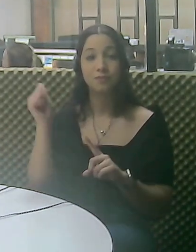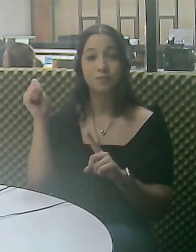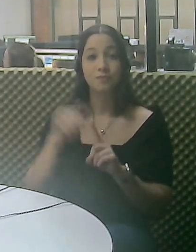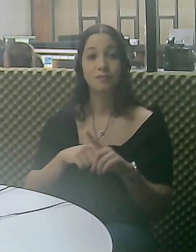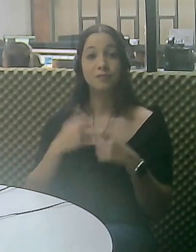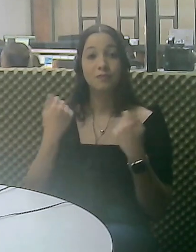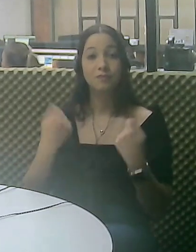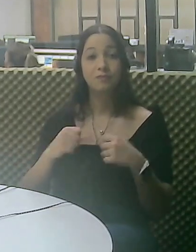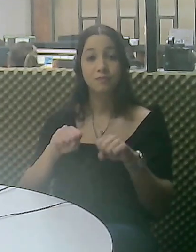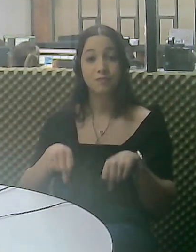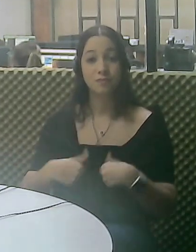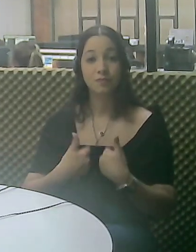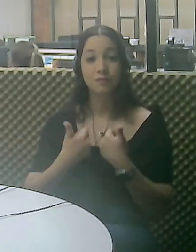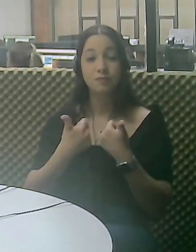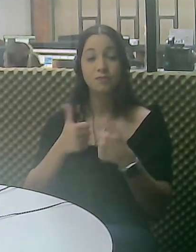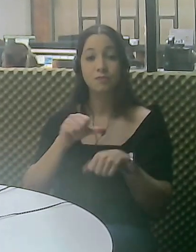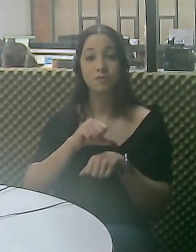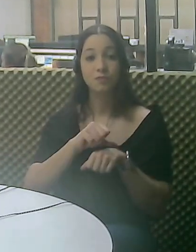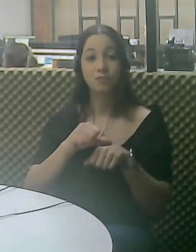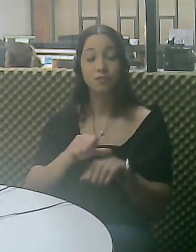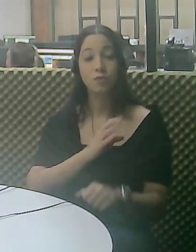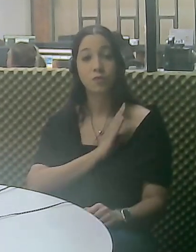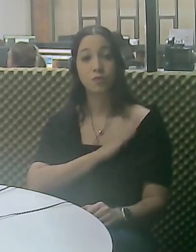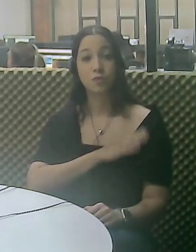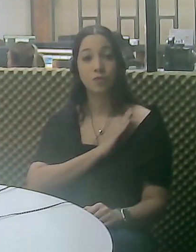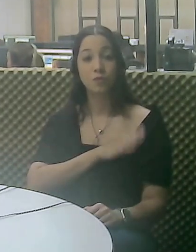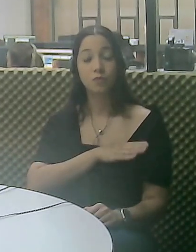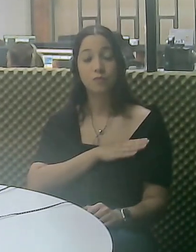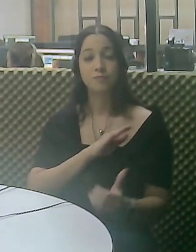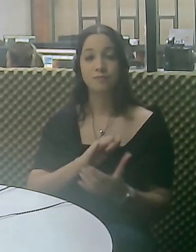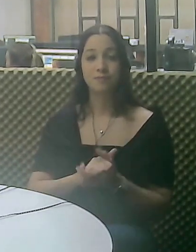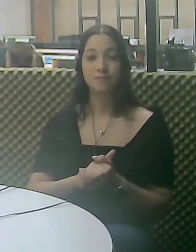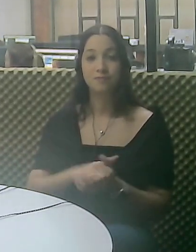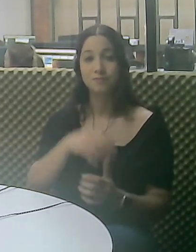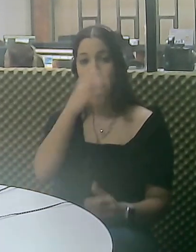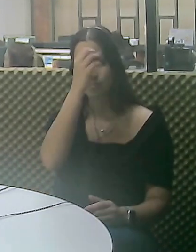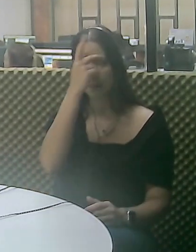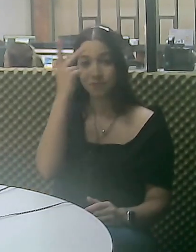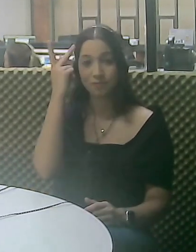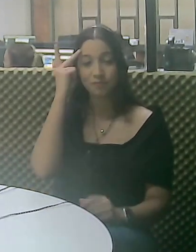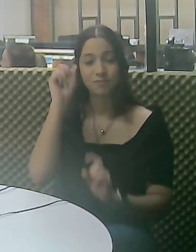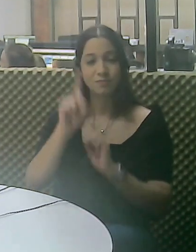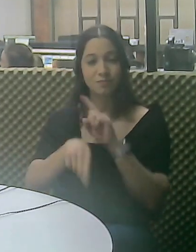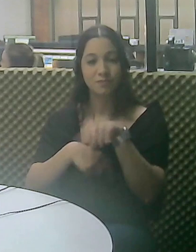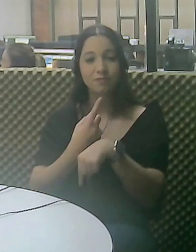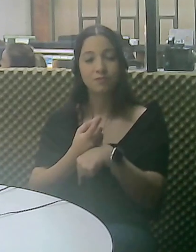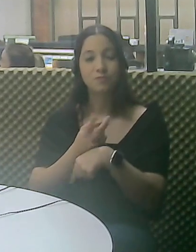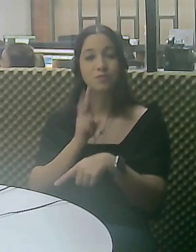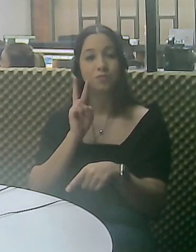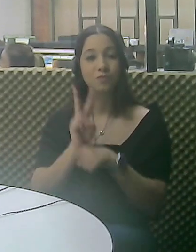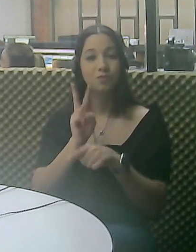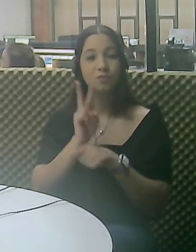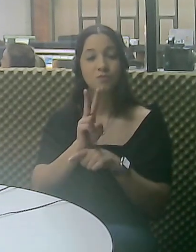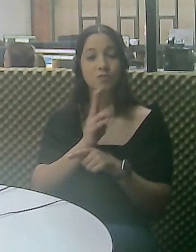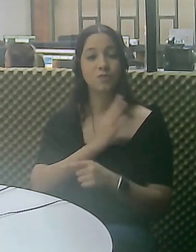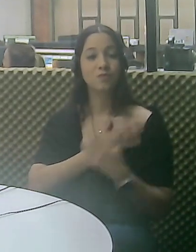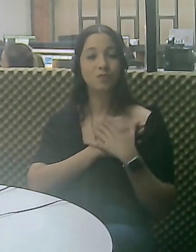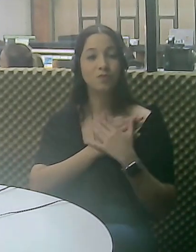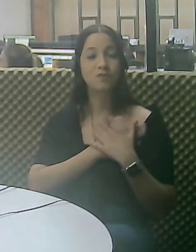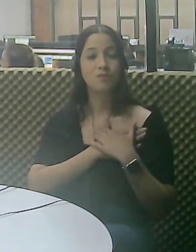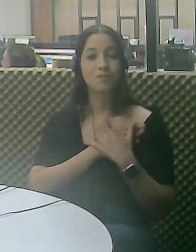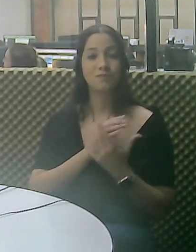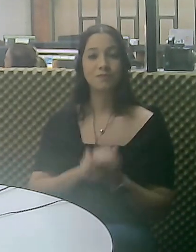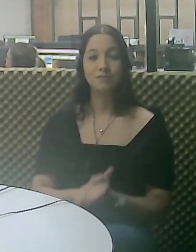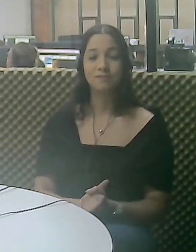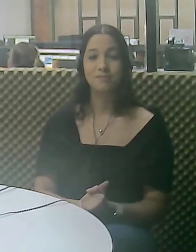aproximadamente 200 pacientes por mês que precisam de recuperação pós-cirurgias cardíacas. É, a Prefeitura não